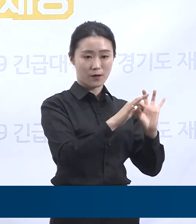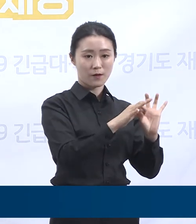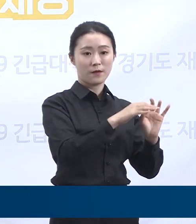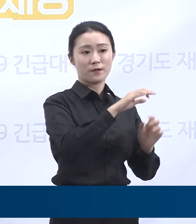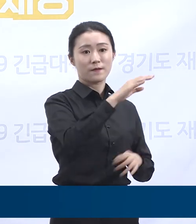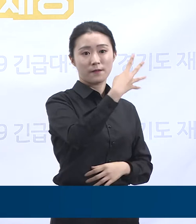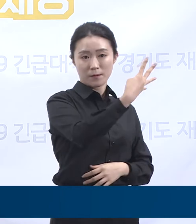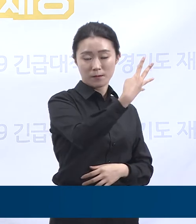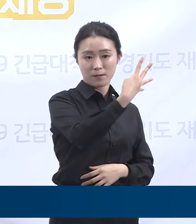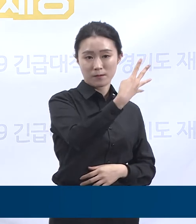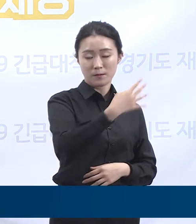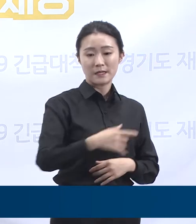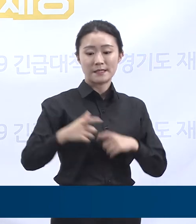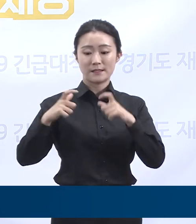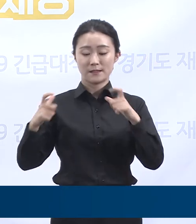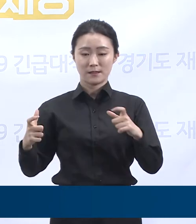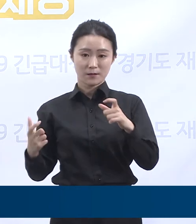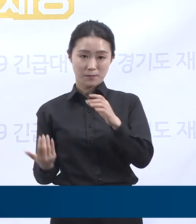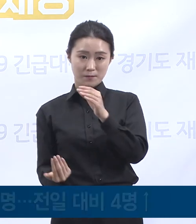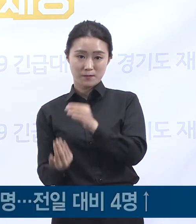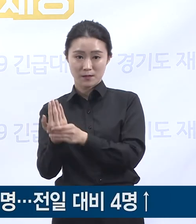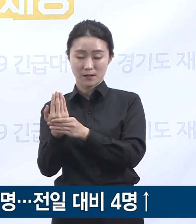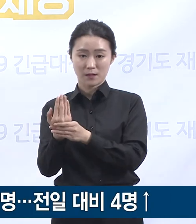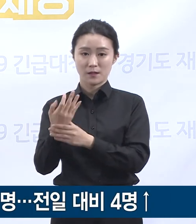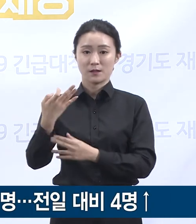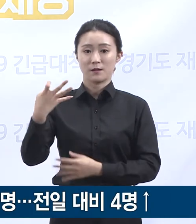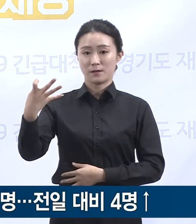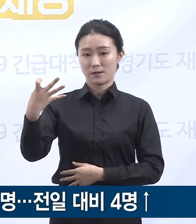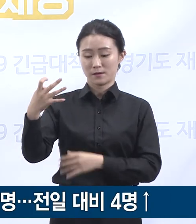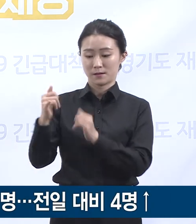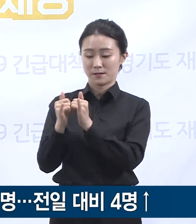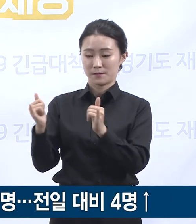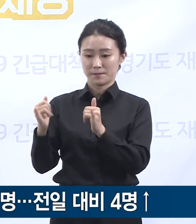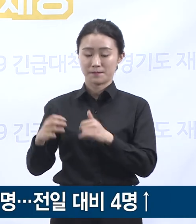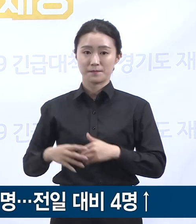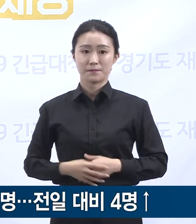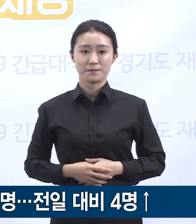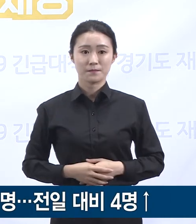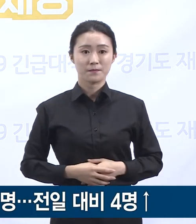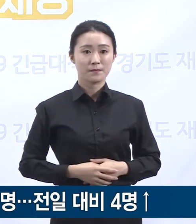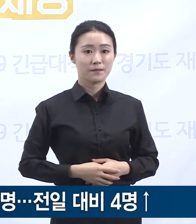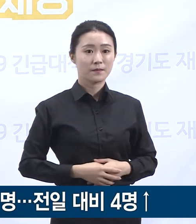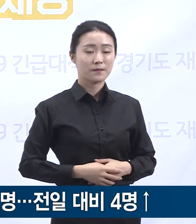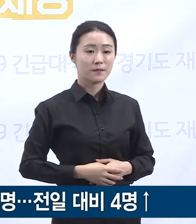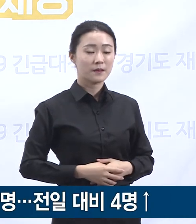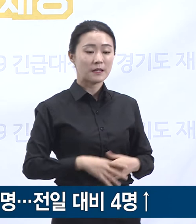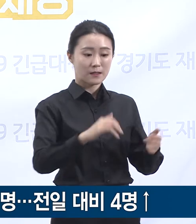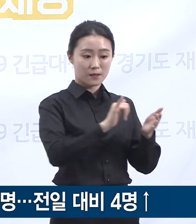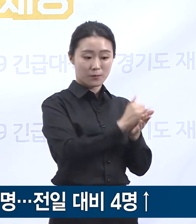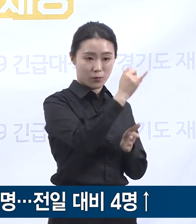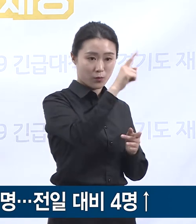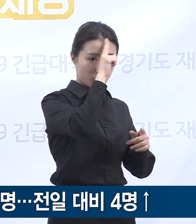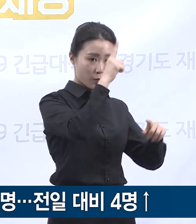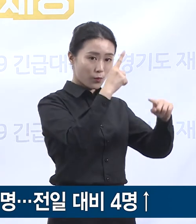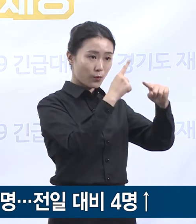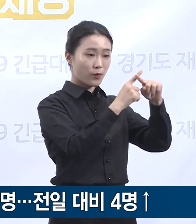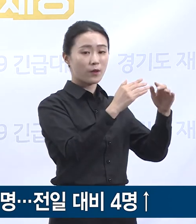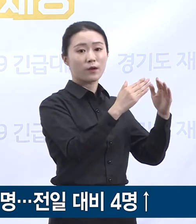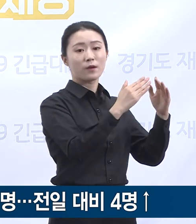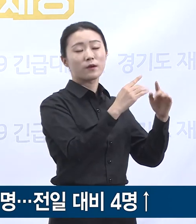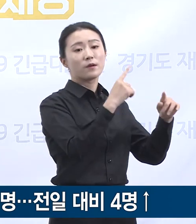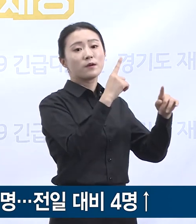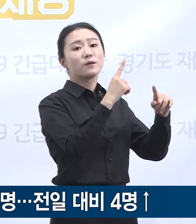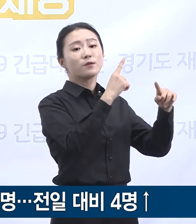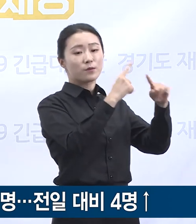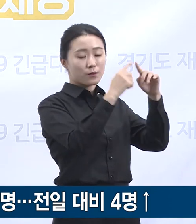먼저 김포 주님의 샘 교회와 관련 확진 상황에 대해 말씀드리겠습니다. 김포 교회 관련 확진자는 전일 0시